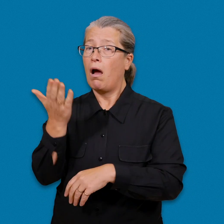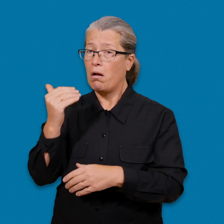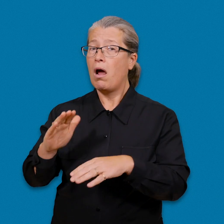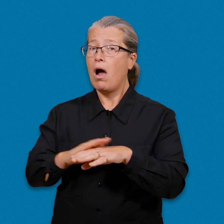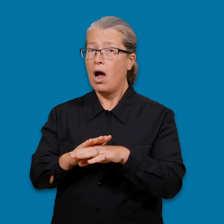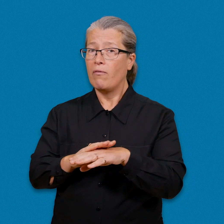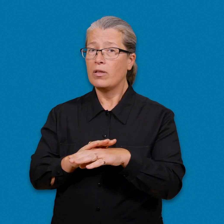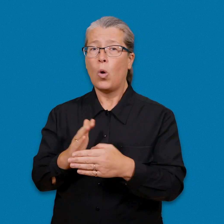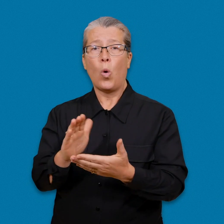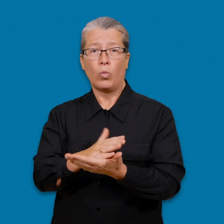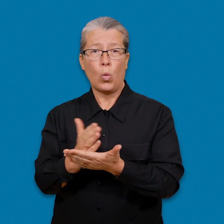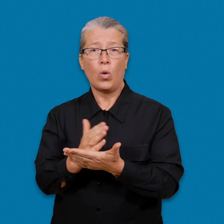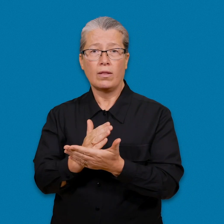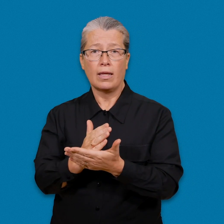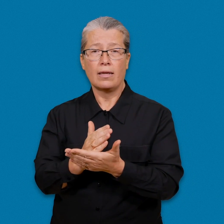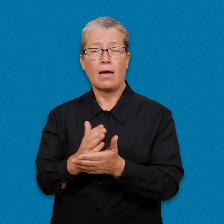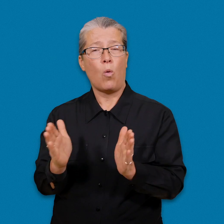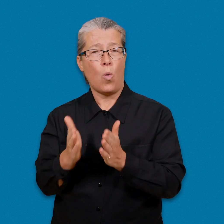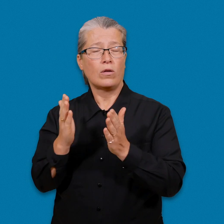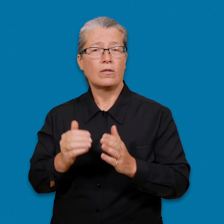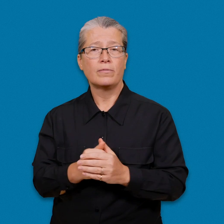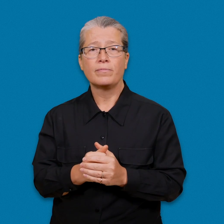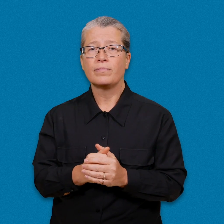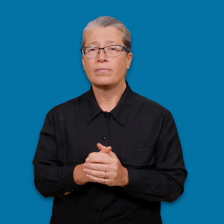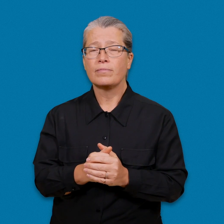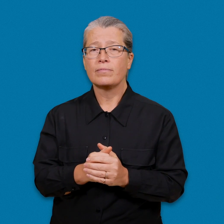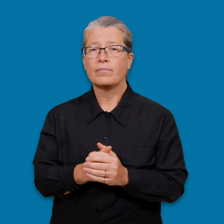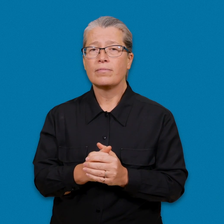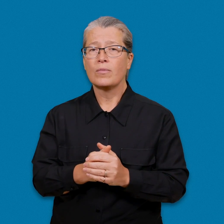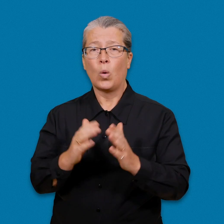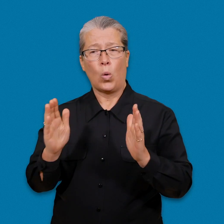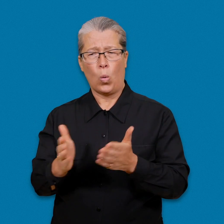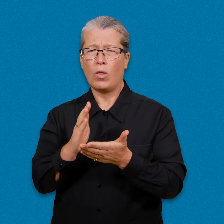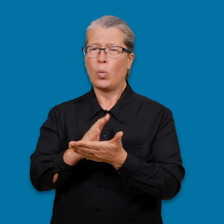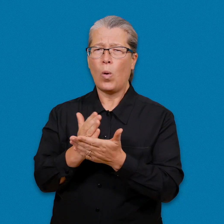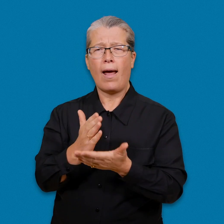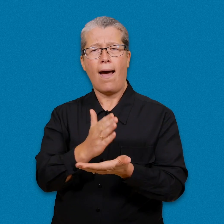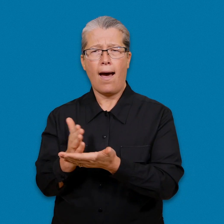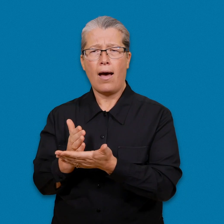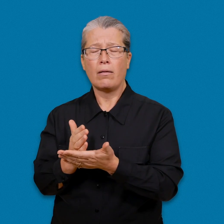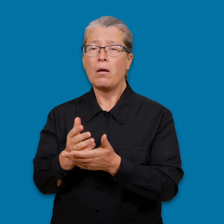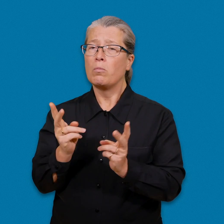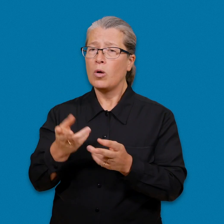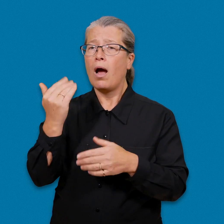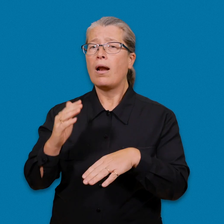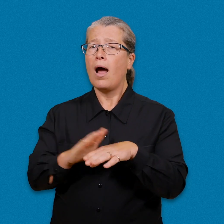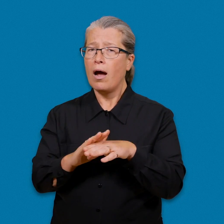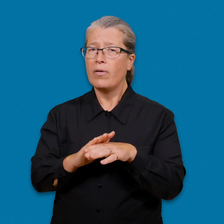man sköta korta distanstolkningsuppdrag. För korta tolkningsuppdrag kan du också anlita